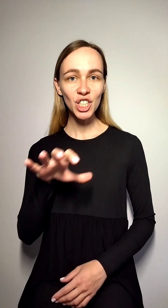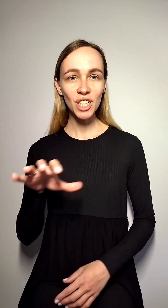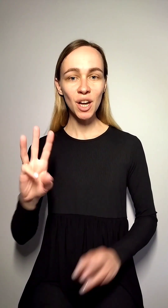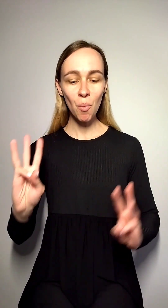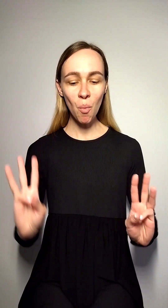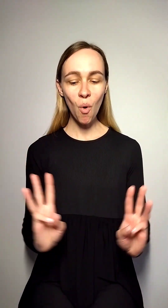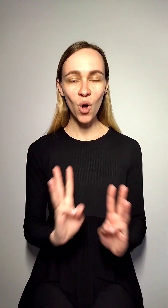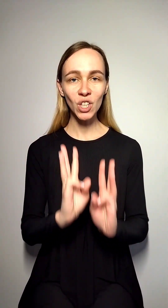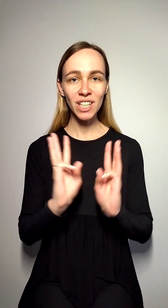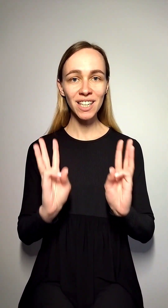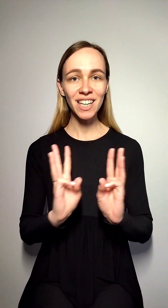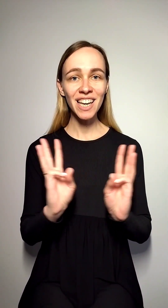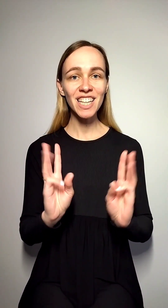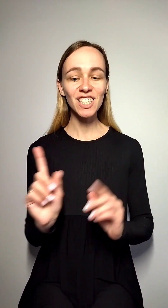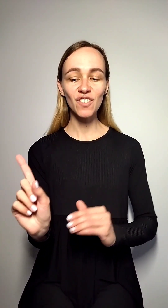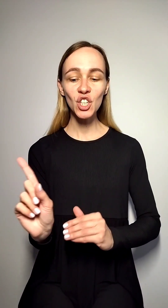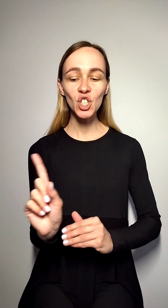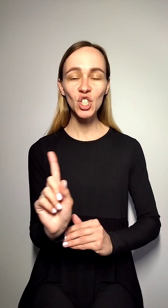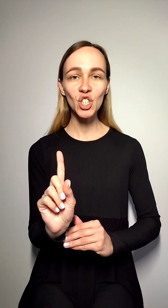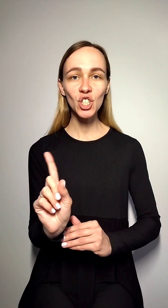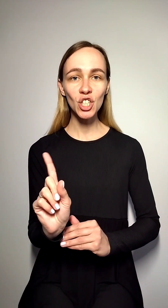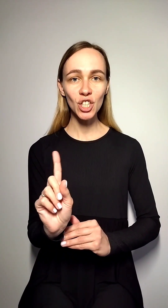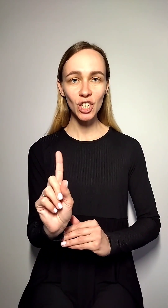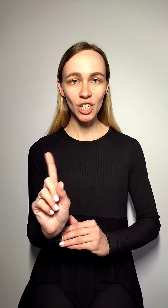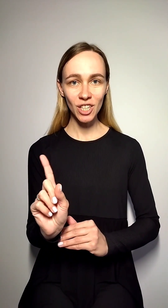вогнники свічі